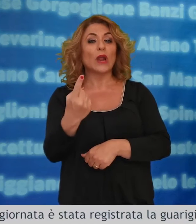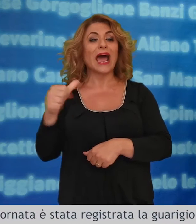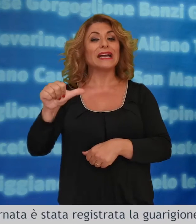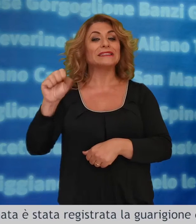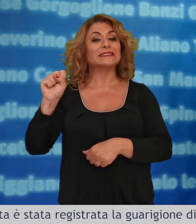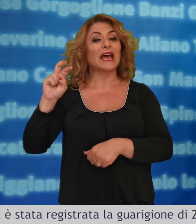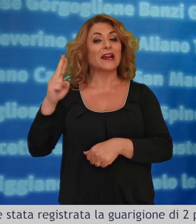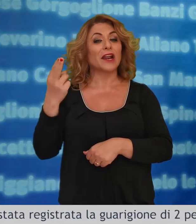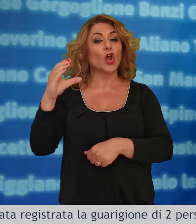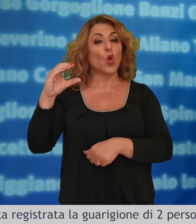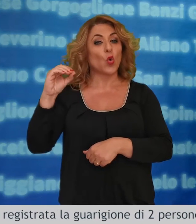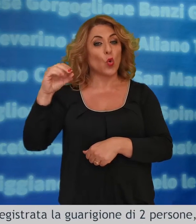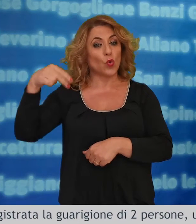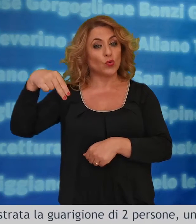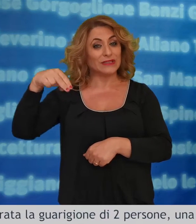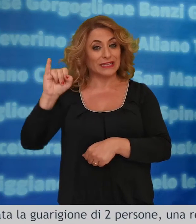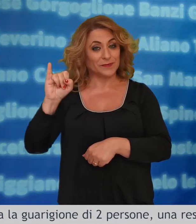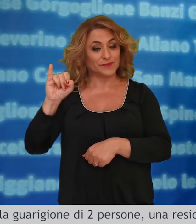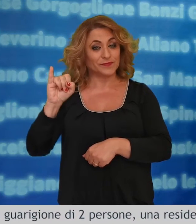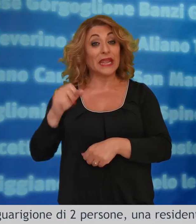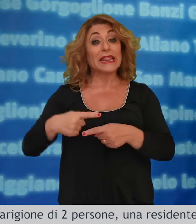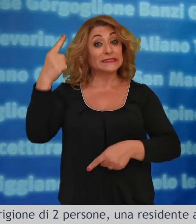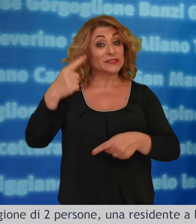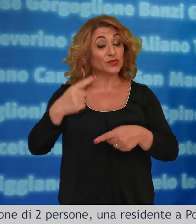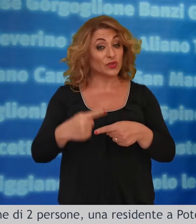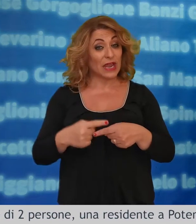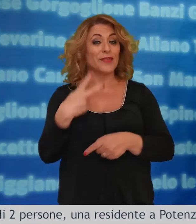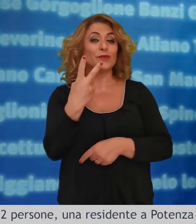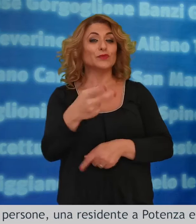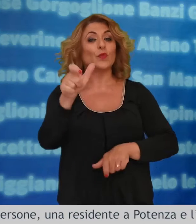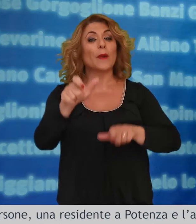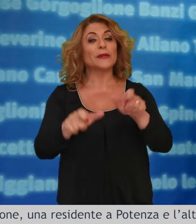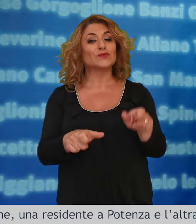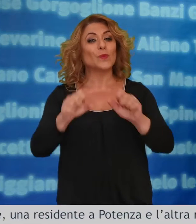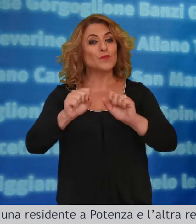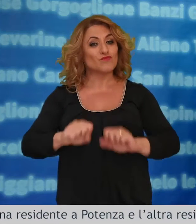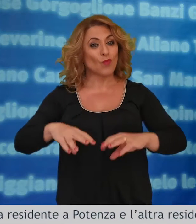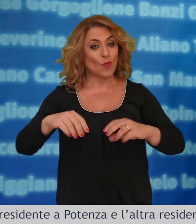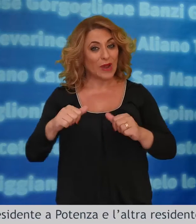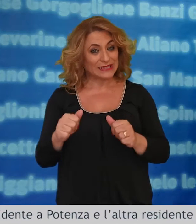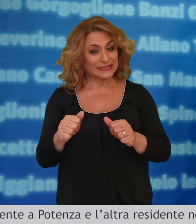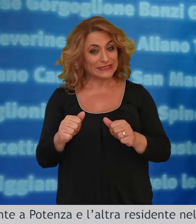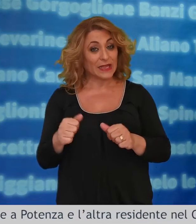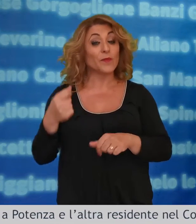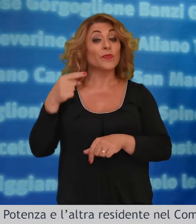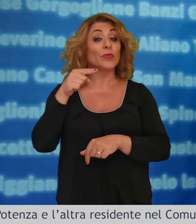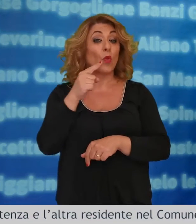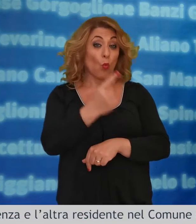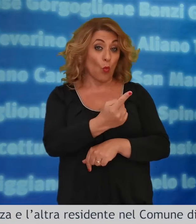nella stessa giornata è stata registrata la guarigione di due persone una